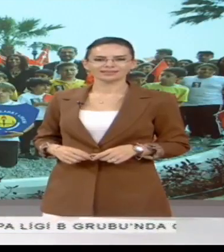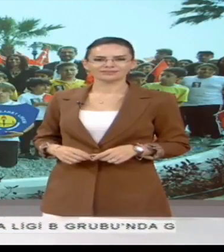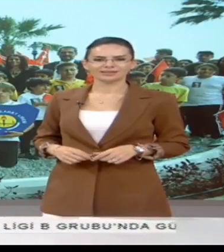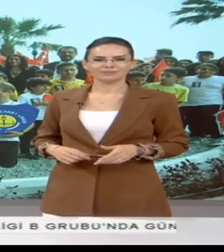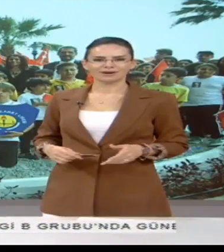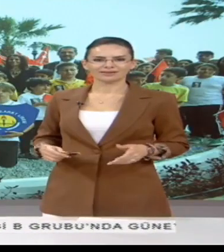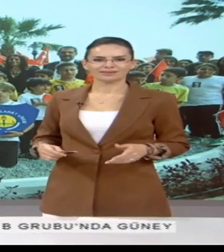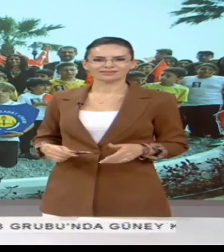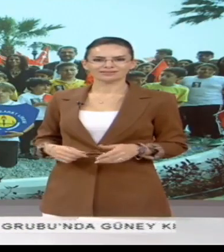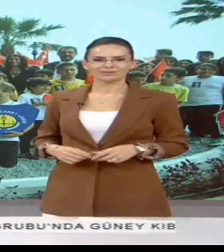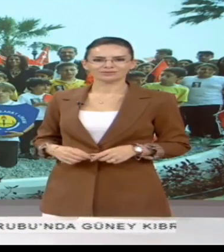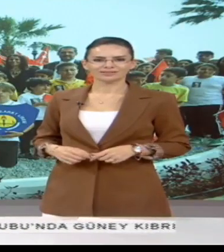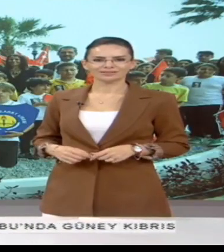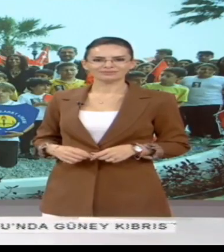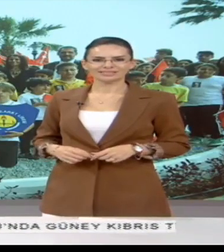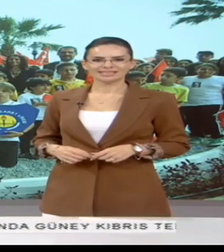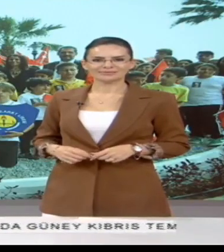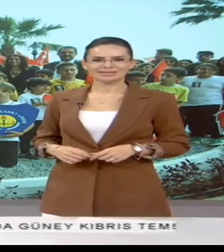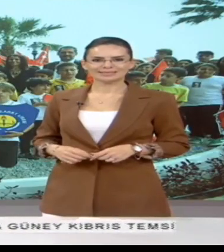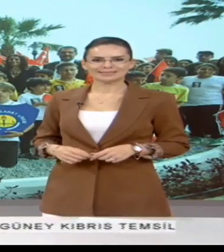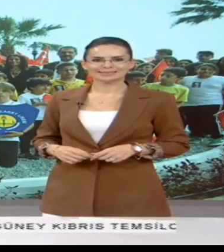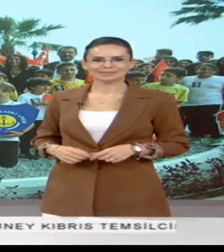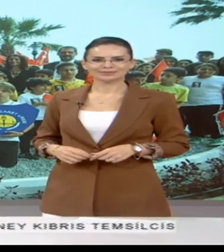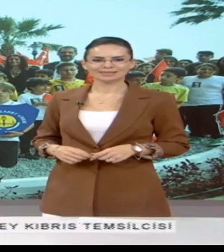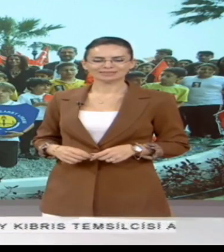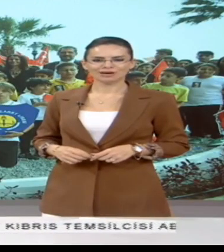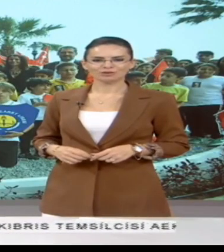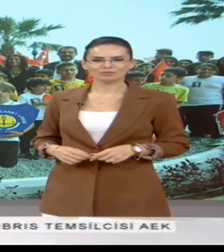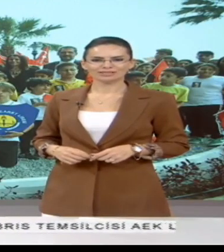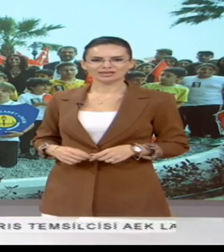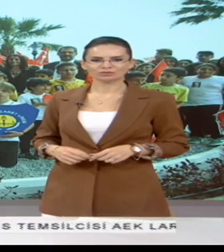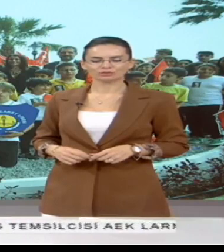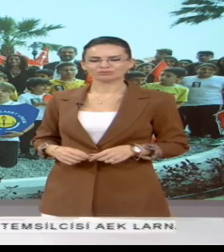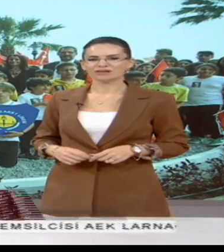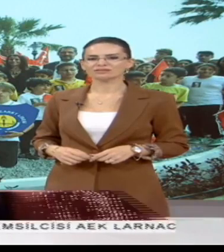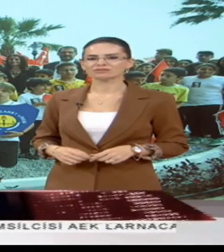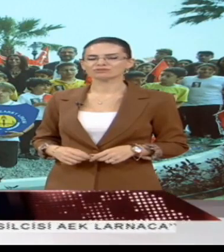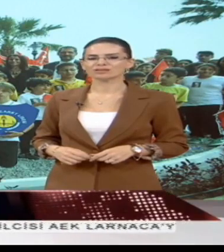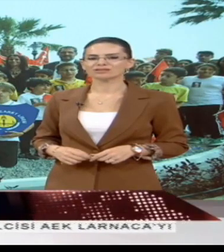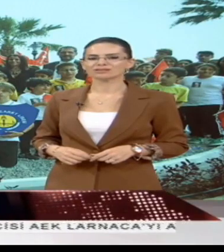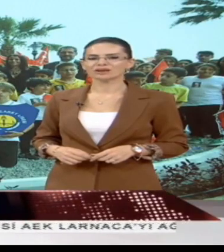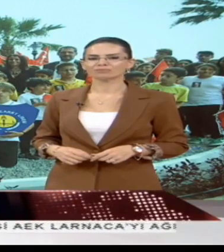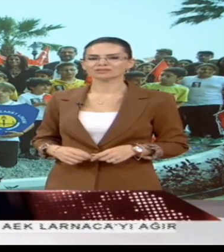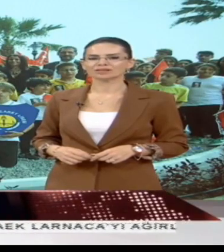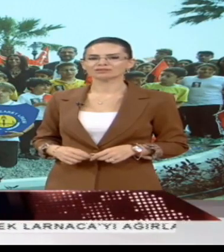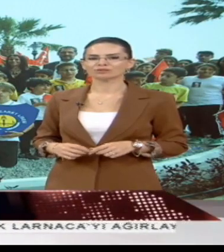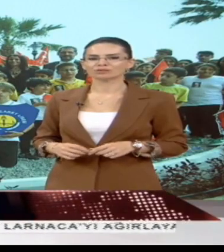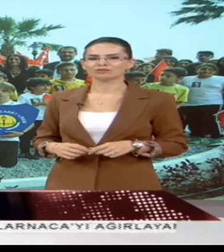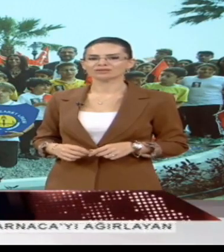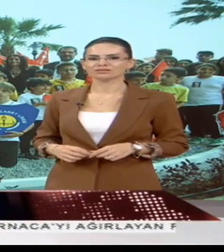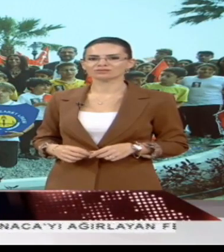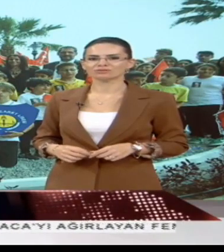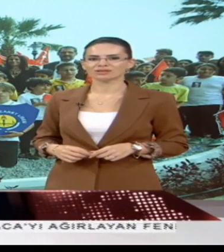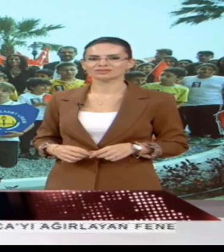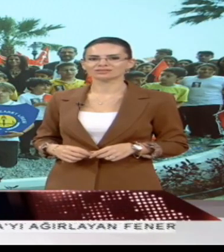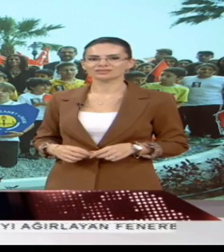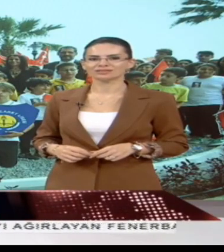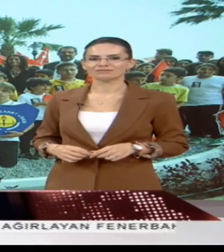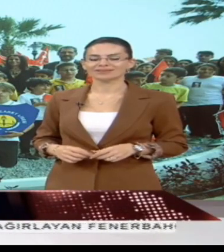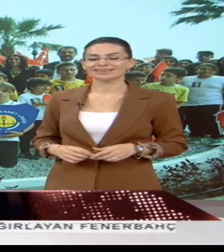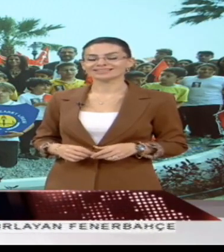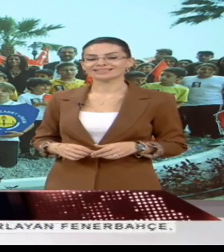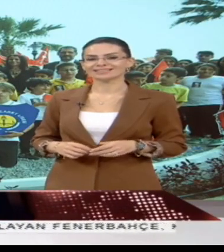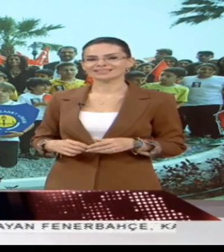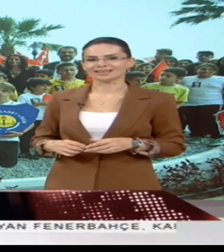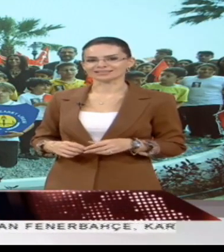Anıt ve park açılışına uzanalım. İskele Belediyesi tarafından merhum lider Dr. Fazıl Küçük anısına yaptırılan Dr. Fazıl Küçük anıtı